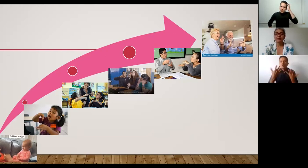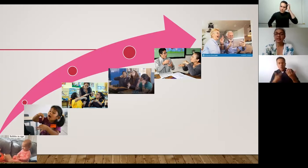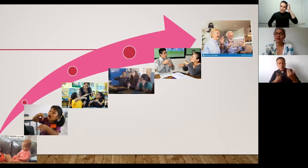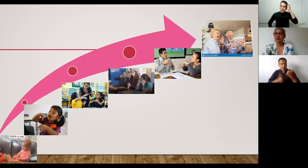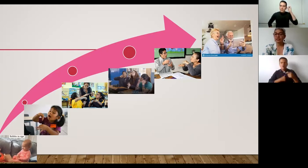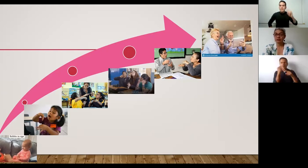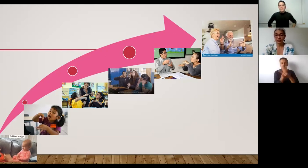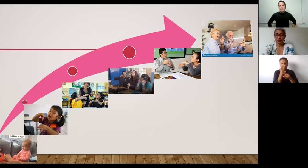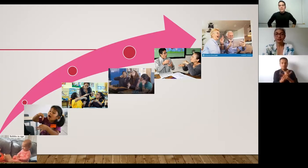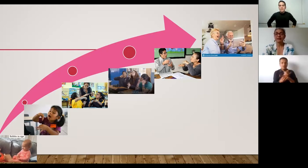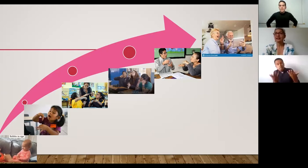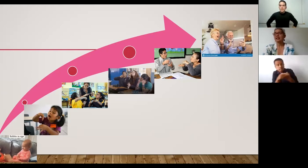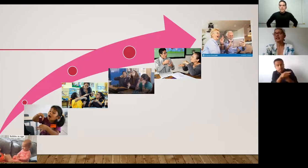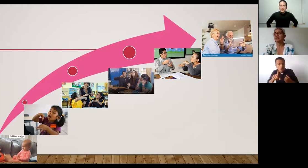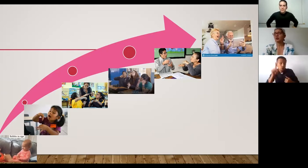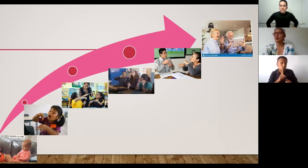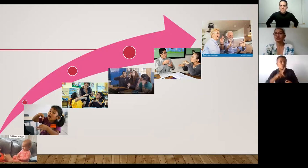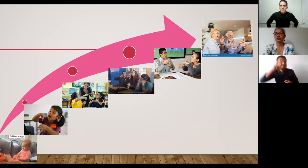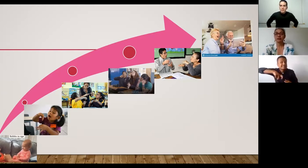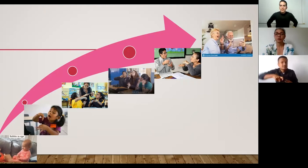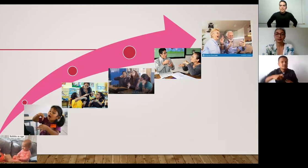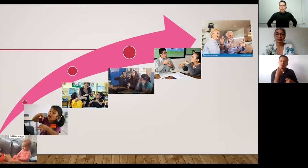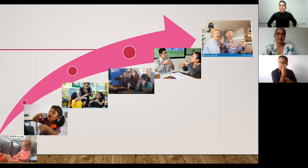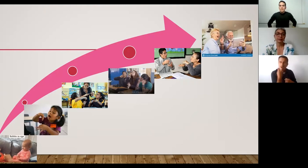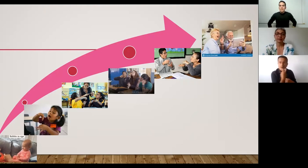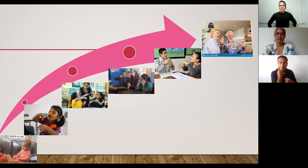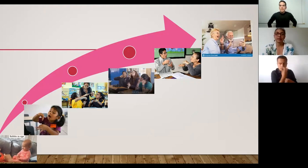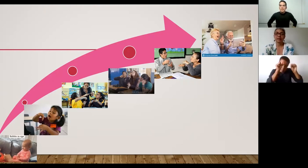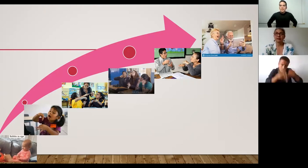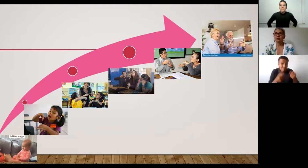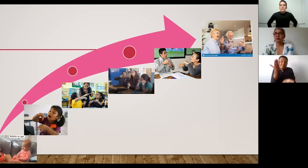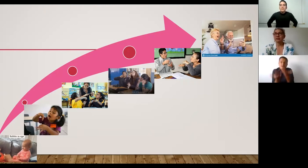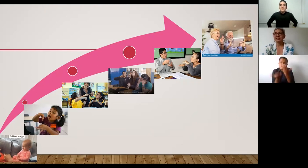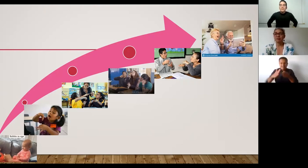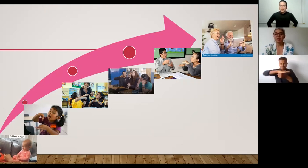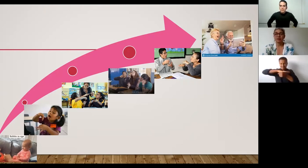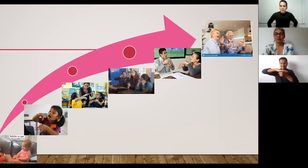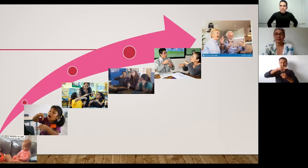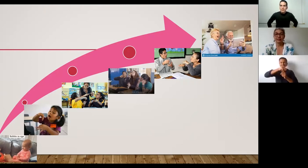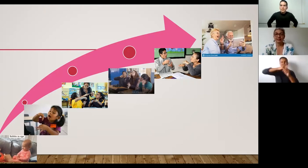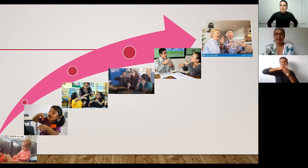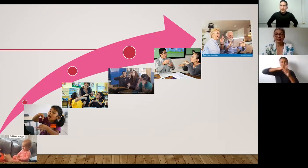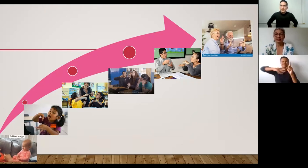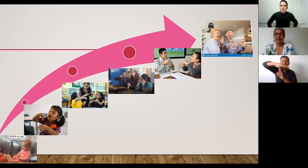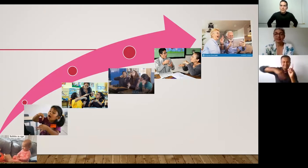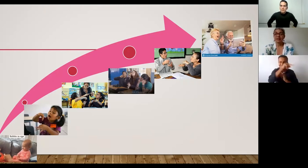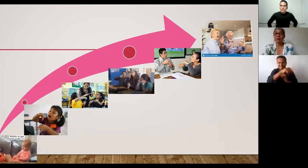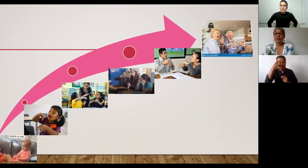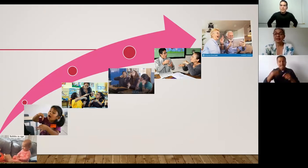deseen usar el español que tengan las condiciones auditivas las condiciones aptitudinales y habilidades para